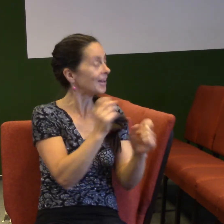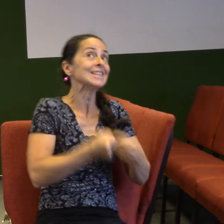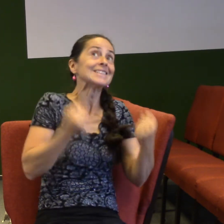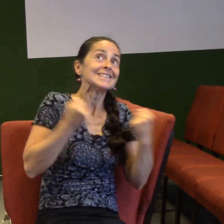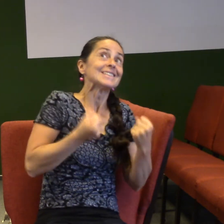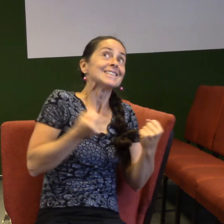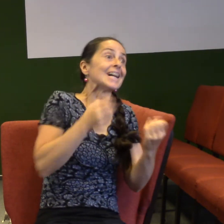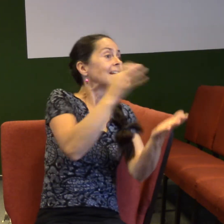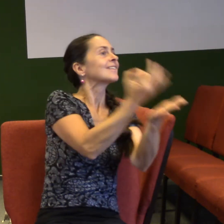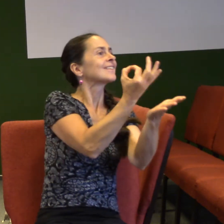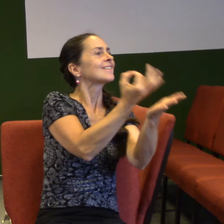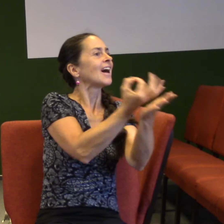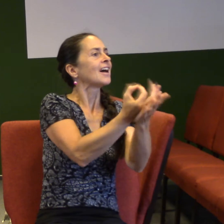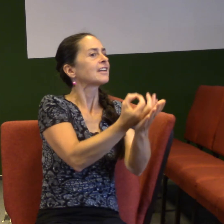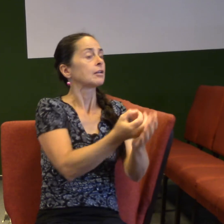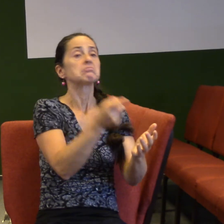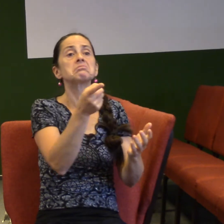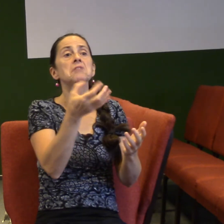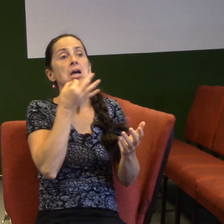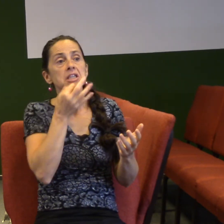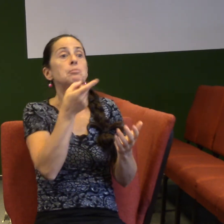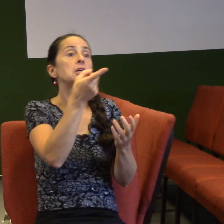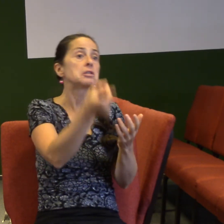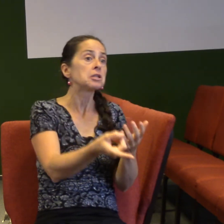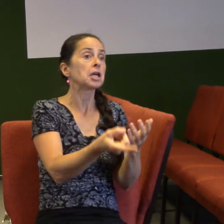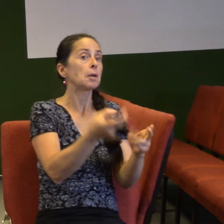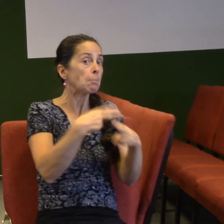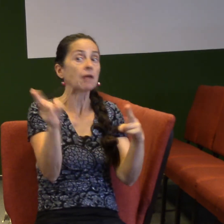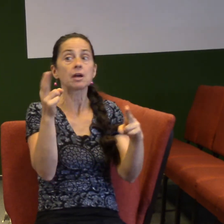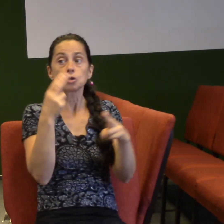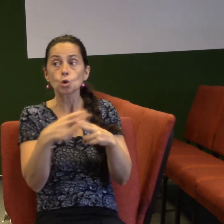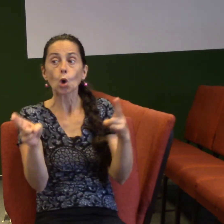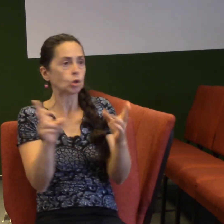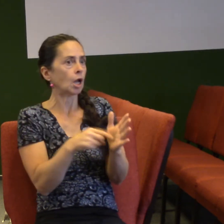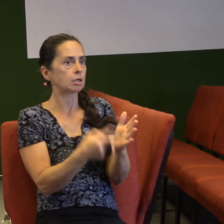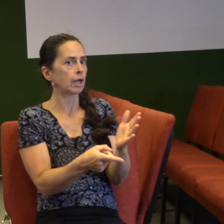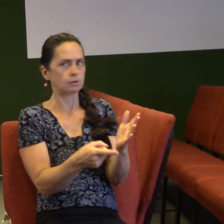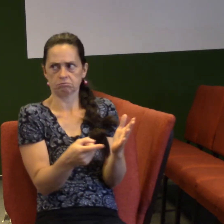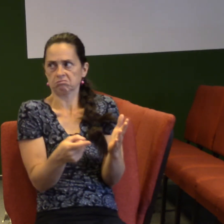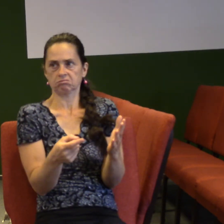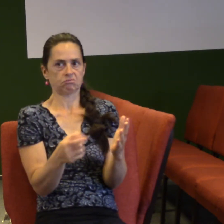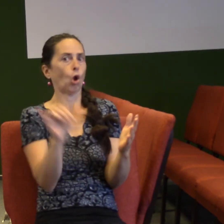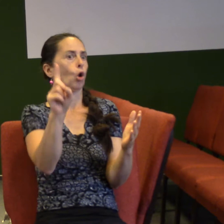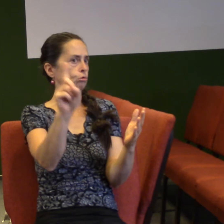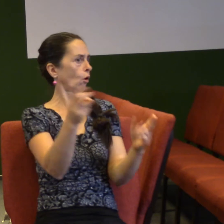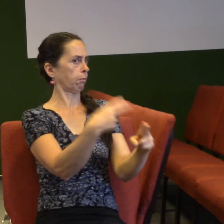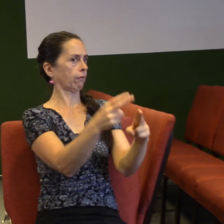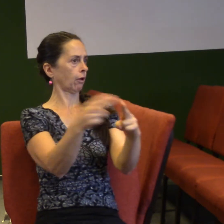To, že jsi zklamal, to, že nejsi dokonalý, nejsi dost dobrý, to nejsme nikdo. A já věřím, že to není překážka pro ducha